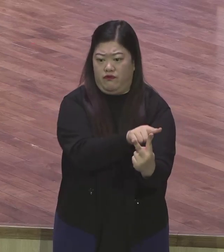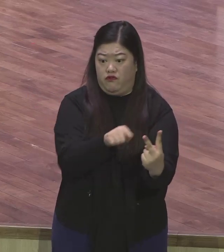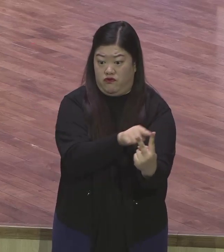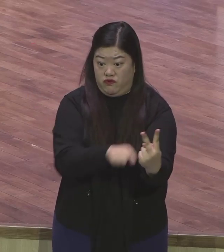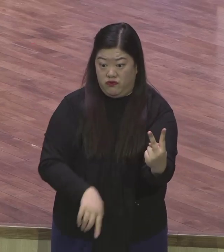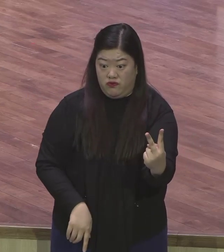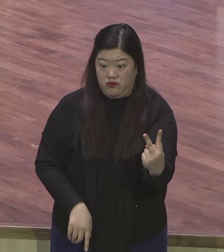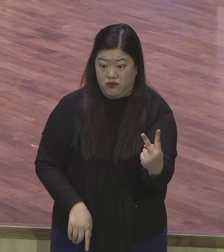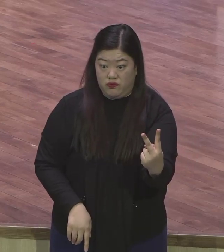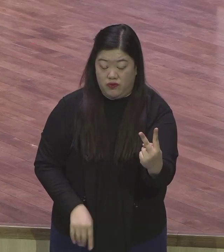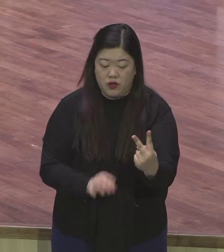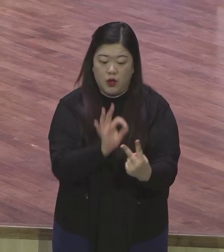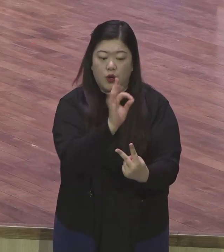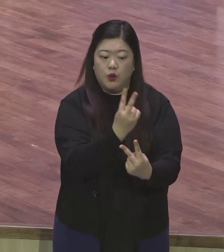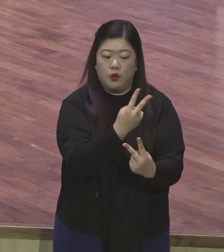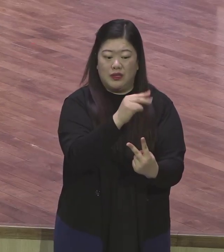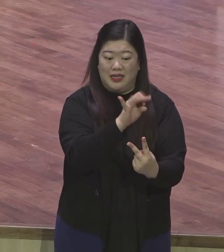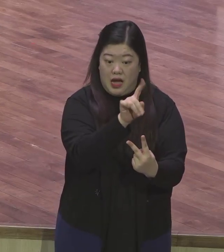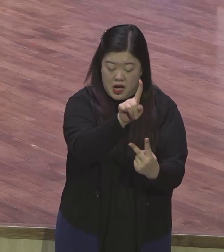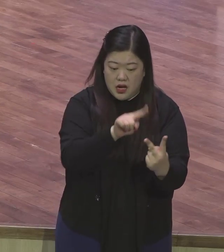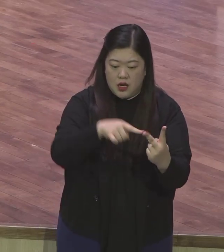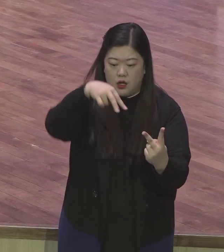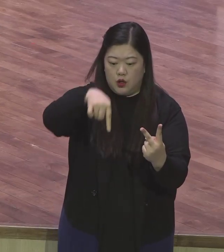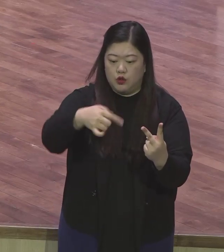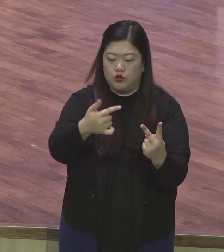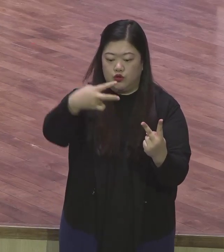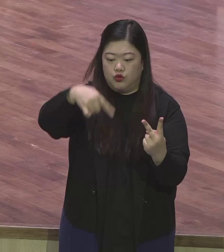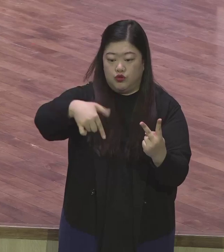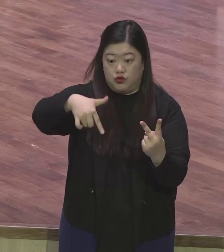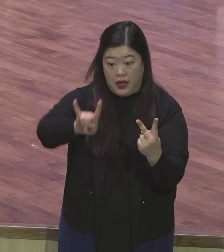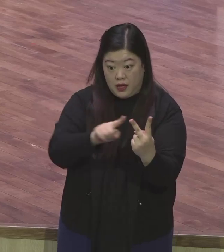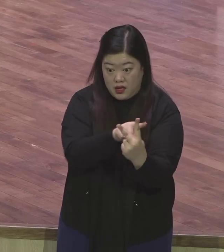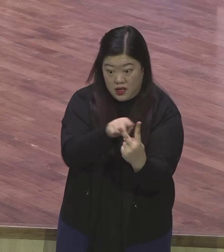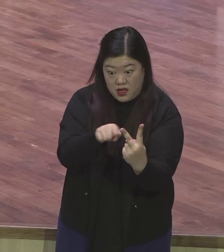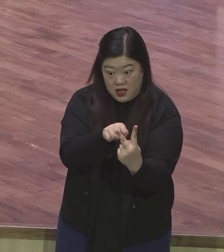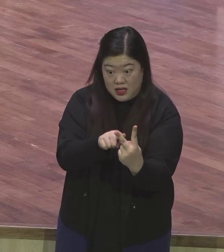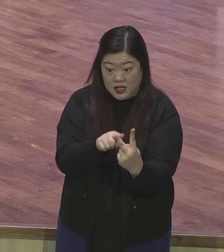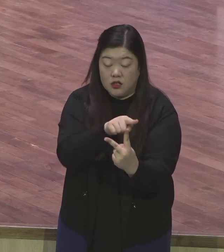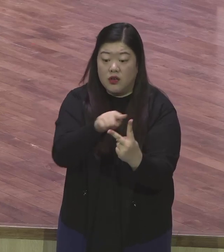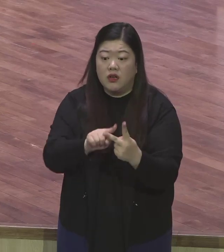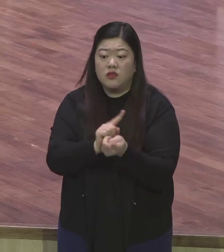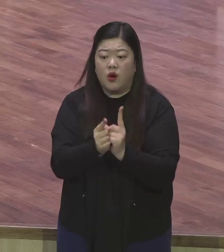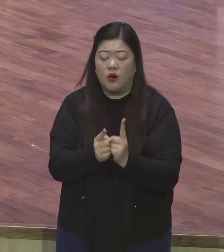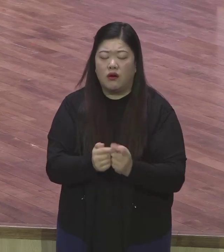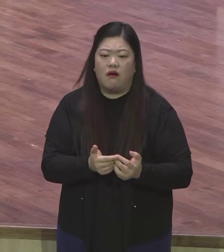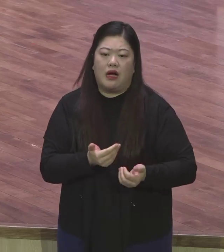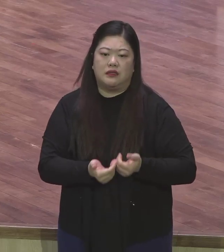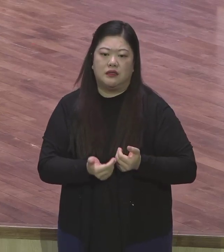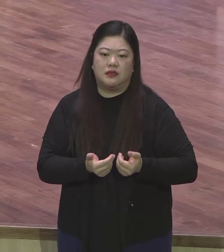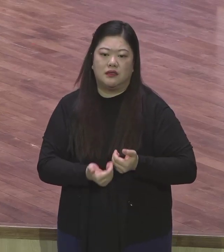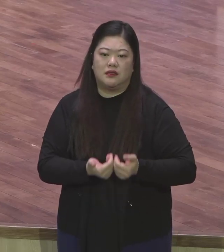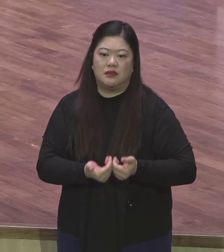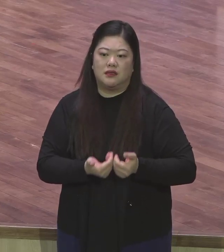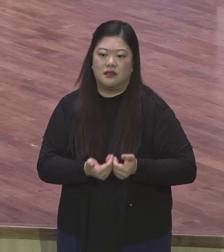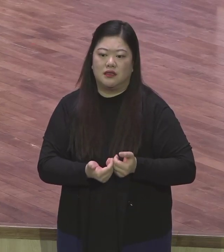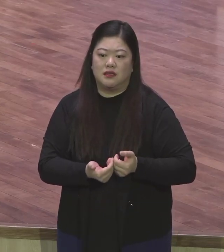요디아와 순두계 이 교회 핵심 멤버끼리 싸우는 거예요 문제가 있었습니다